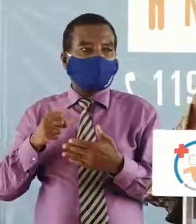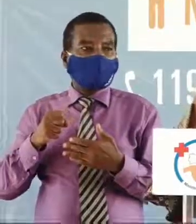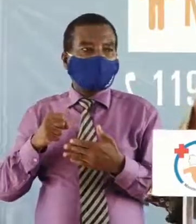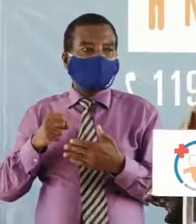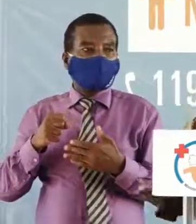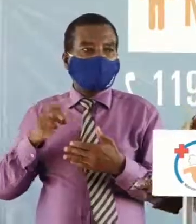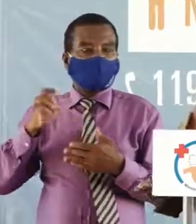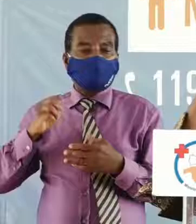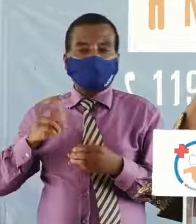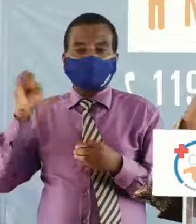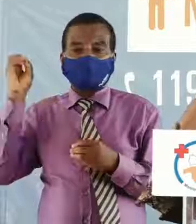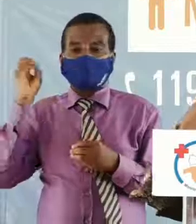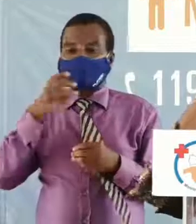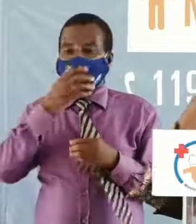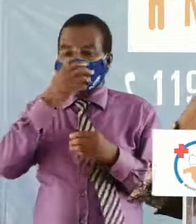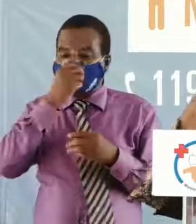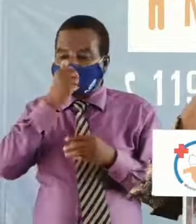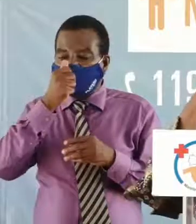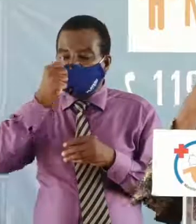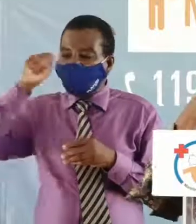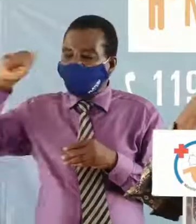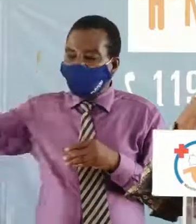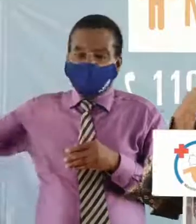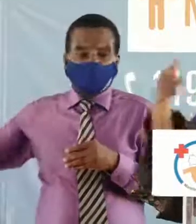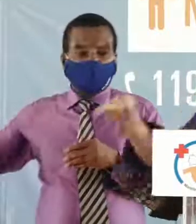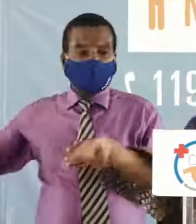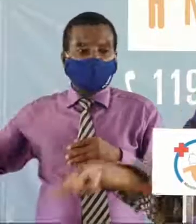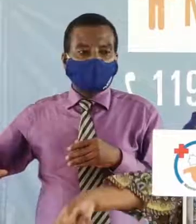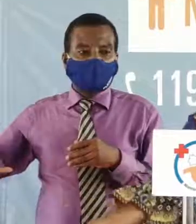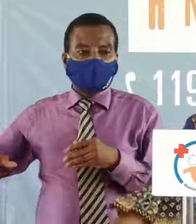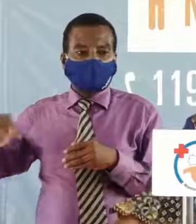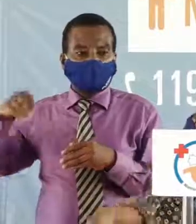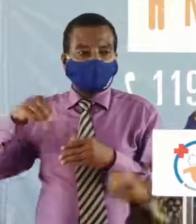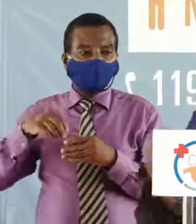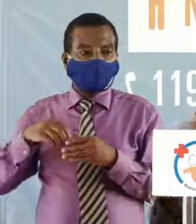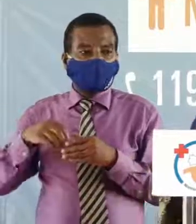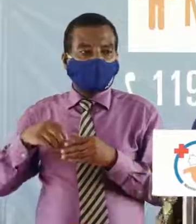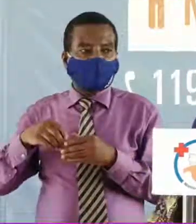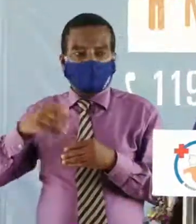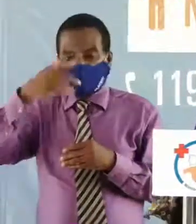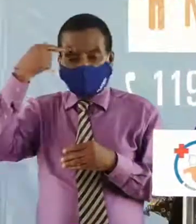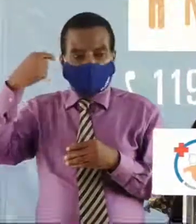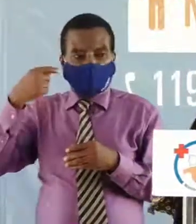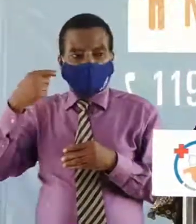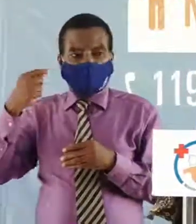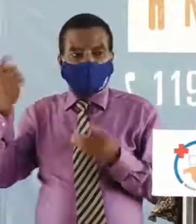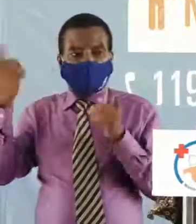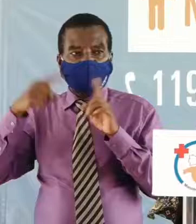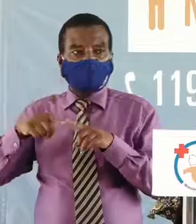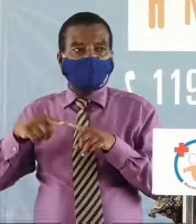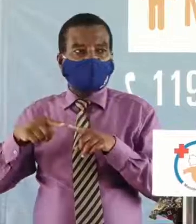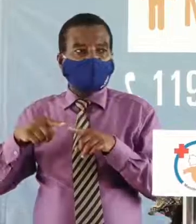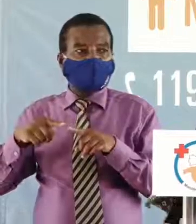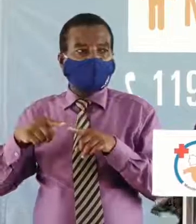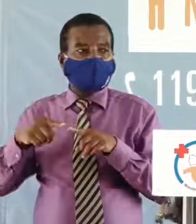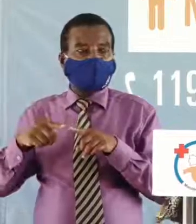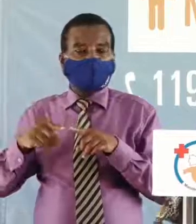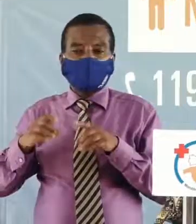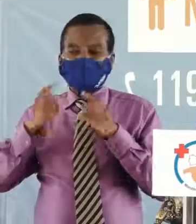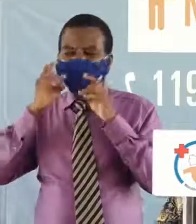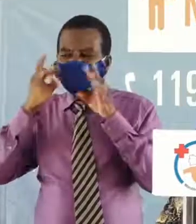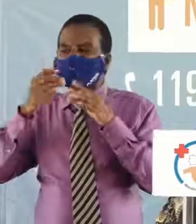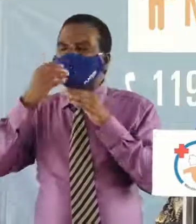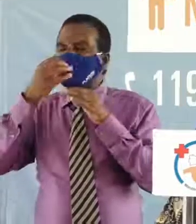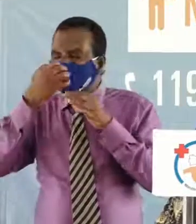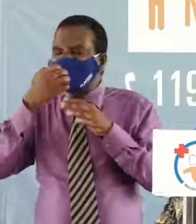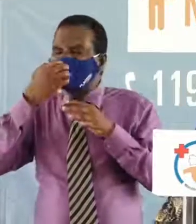de jeter le mouchoir en papier dans la poubelle parce qu'une fois qu'on s'est enfin je veux dire on a éternué ou